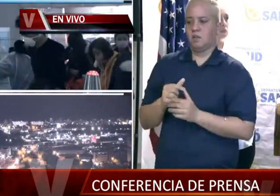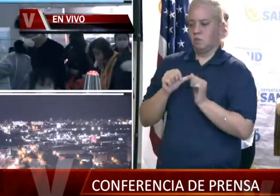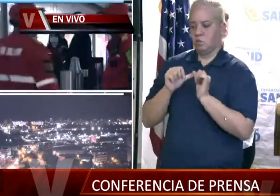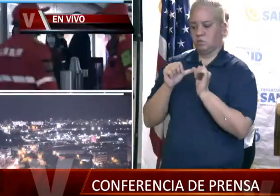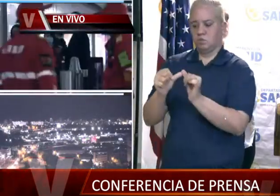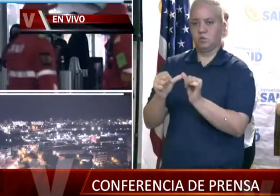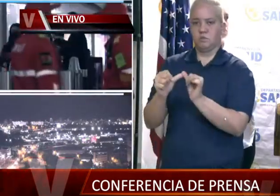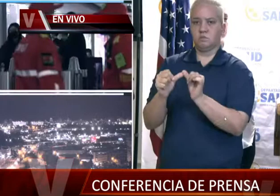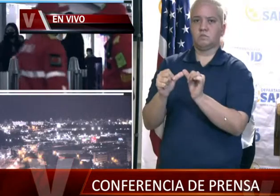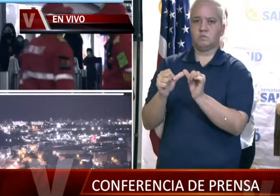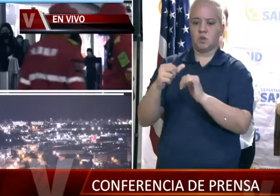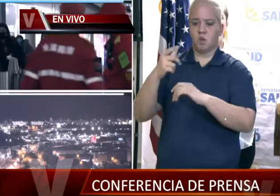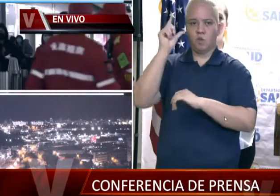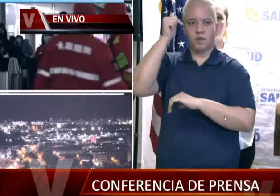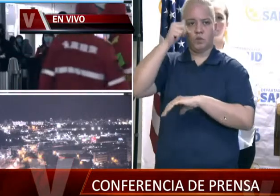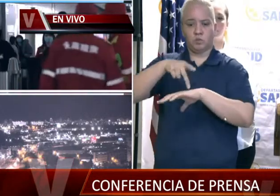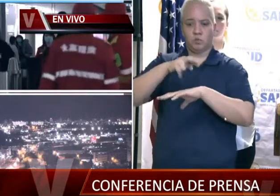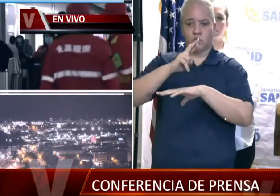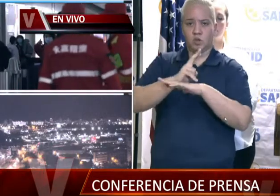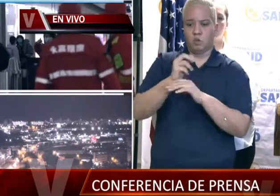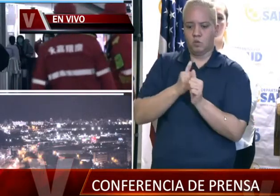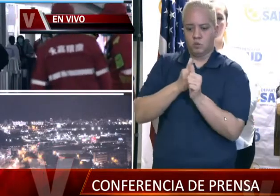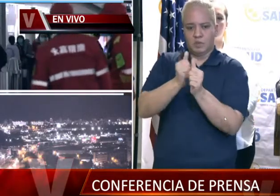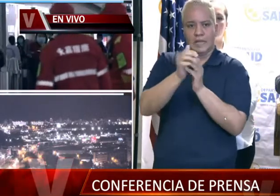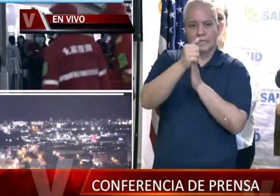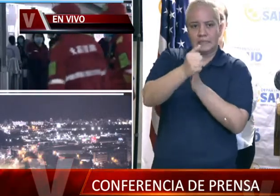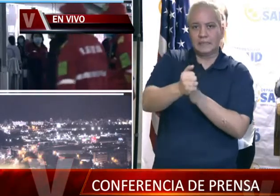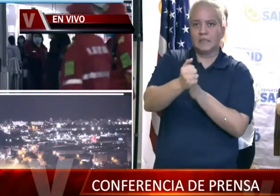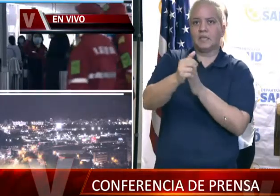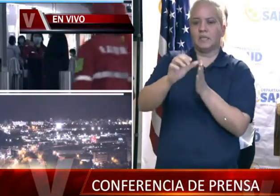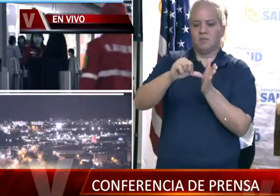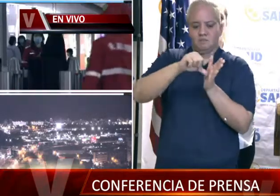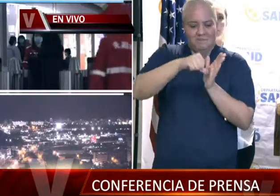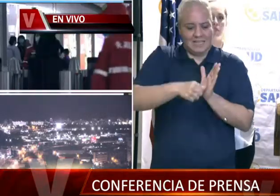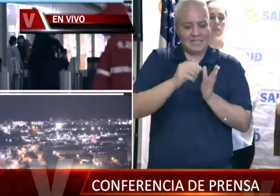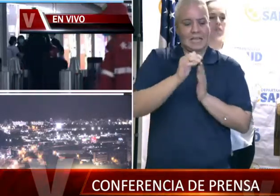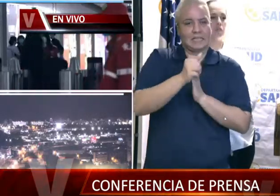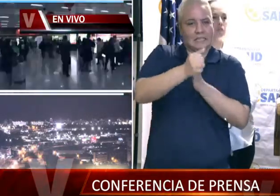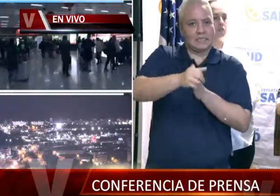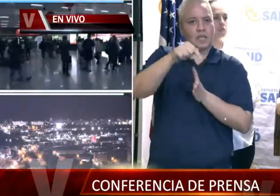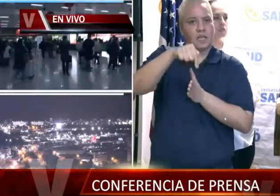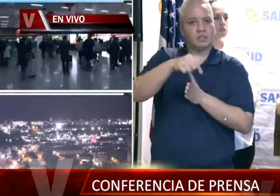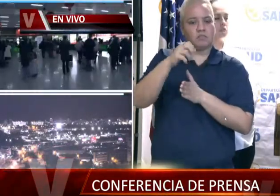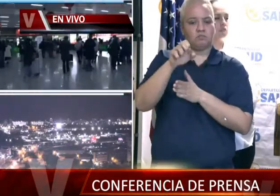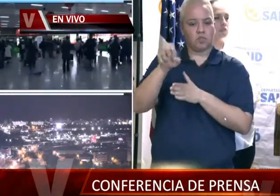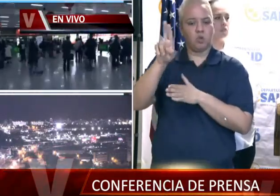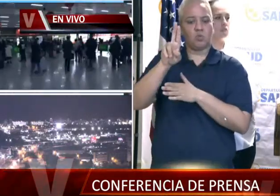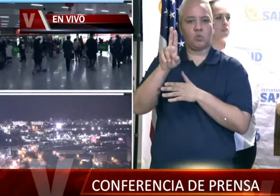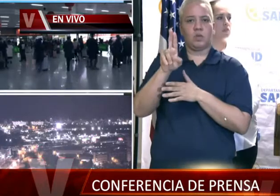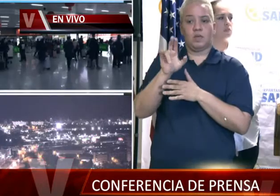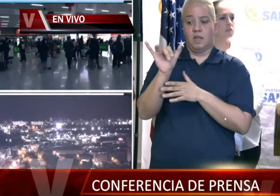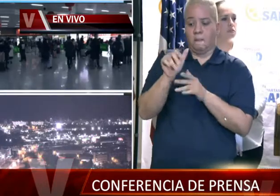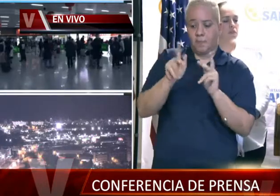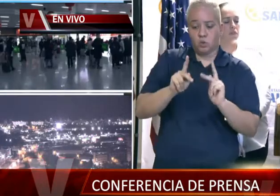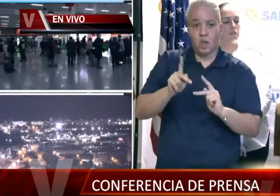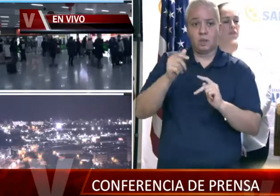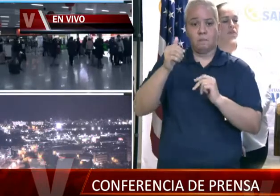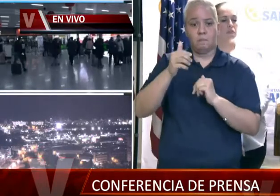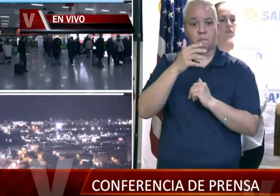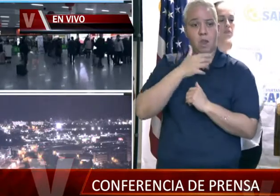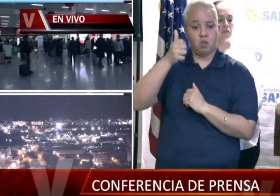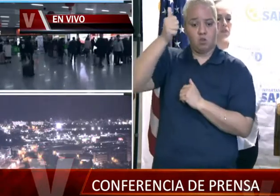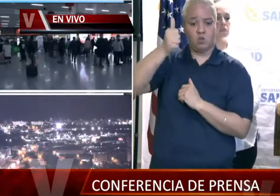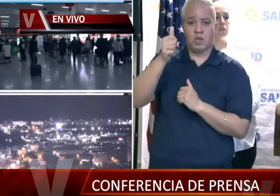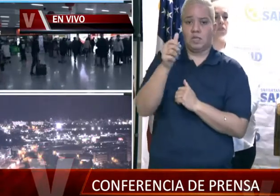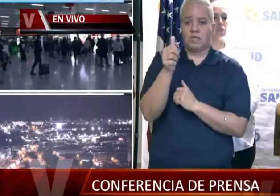seguir los guidelines que establece el Departamento de Estado de los Estados Unidos. De hecho, hay un énfasis en ese guideline que son también toda persona, pero también personas mayores y personas que